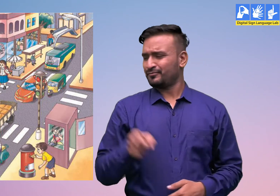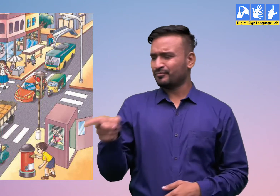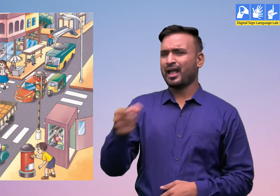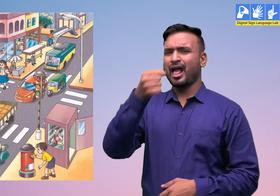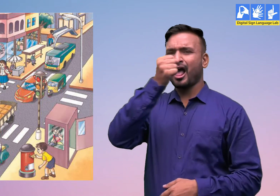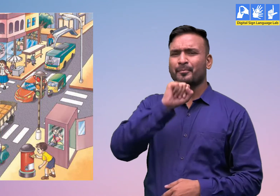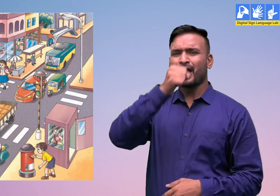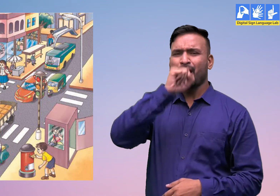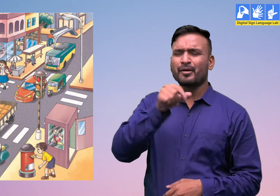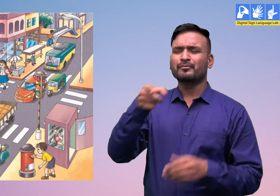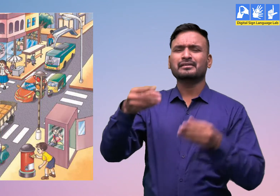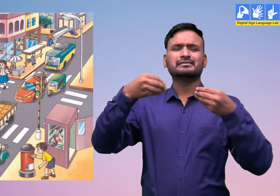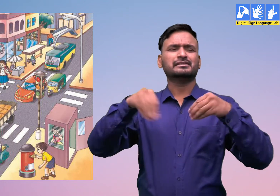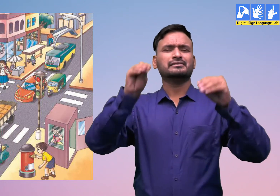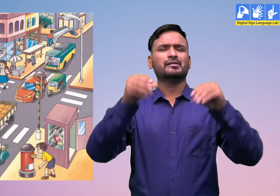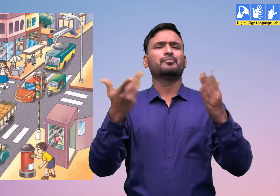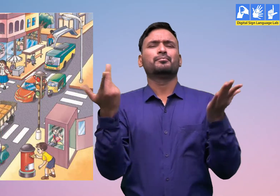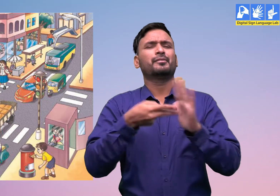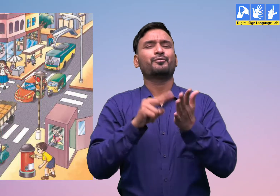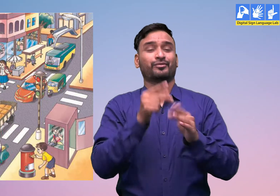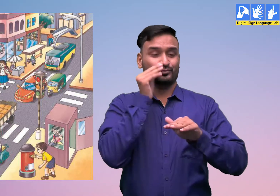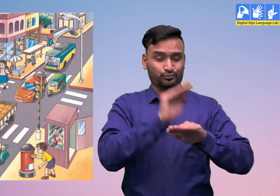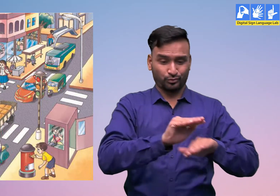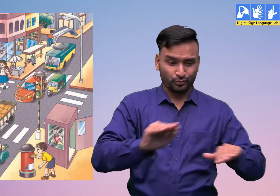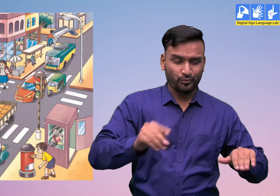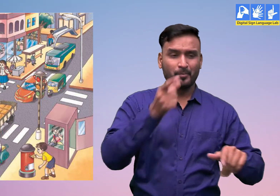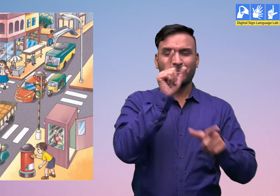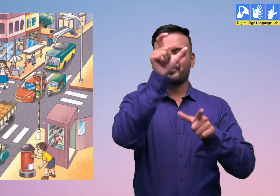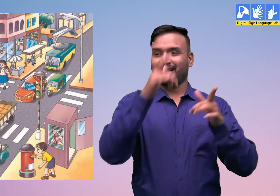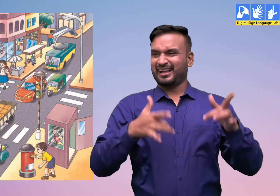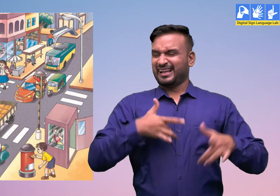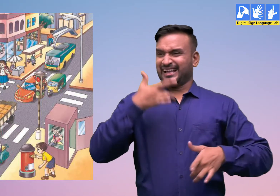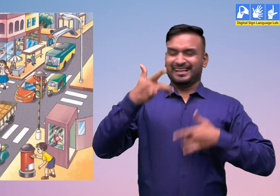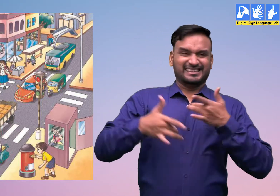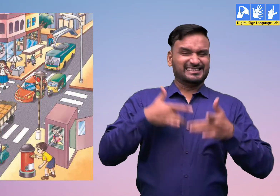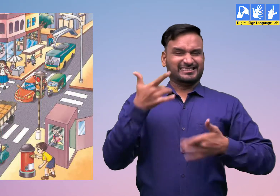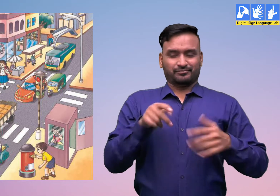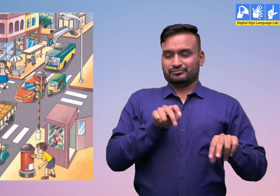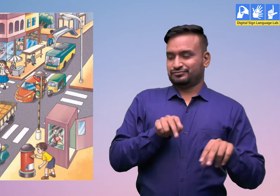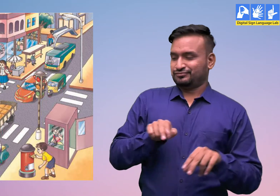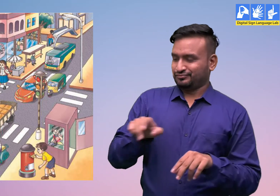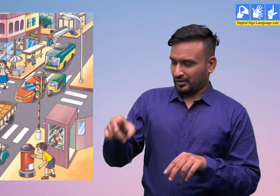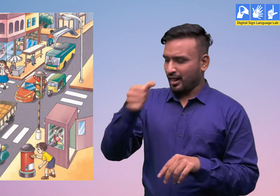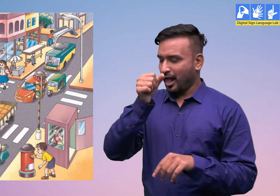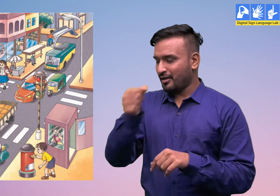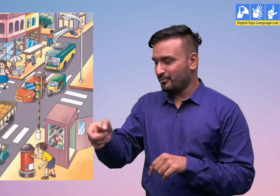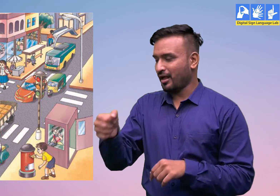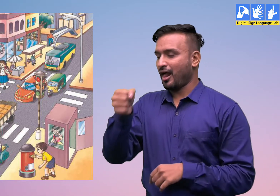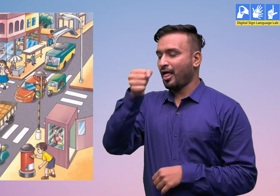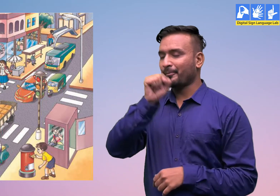वहीं एक आइसक्रीम की दुकान है जहां बच्चे बड़े बुटे सभी लोग जिनको आइसक्रीम खाना